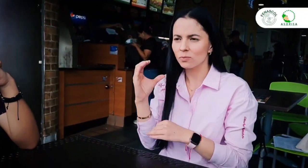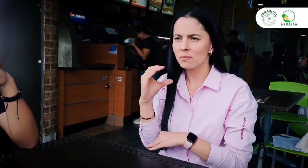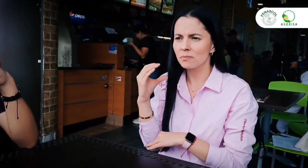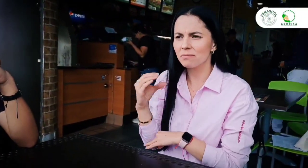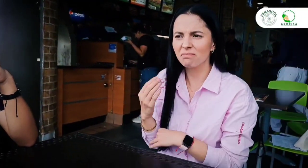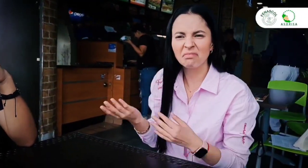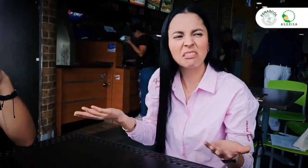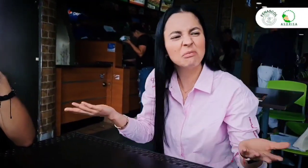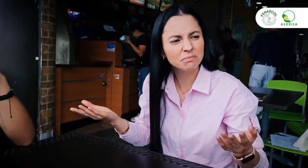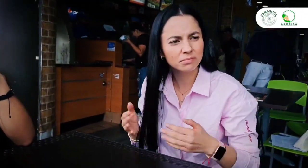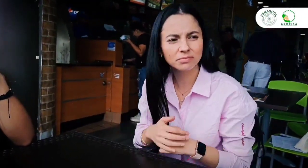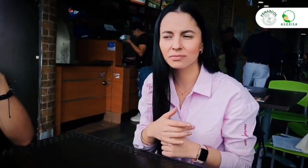en Colombia?